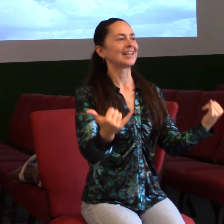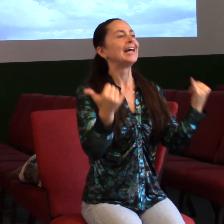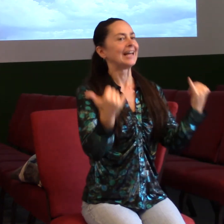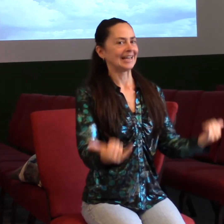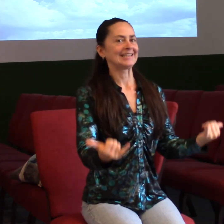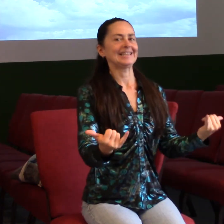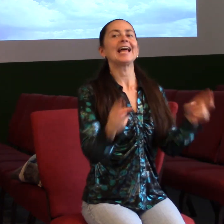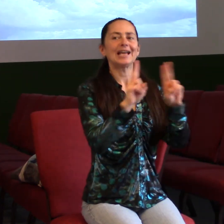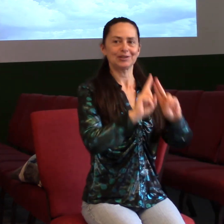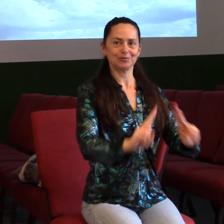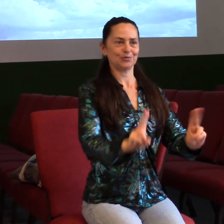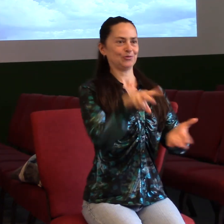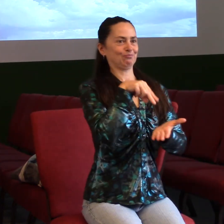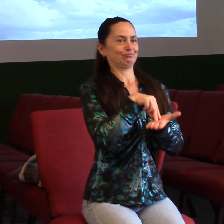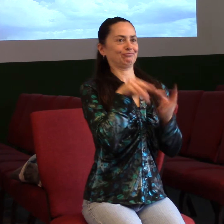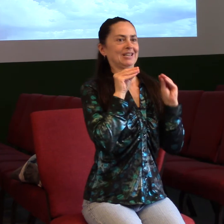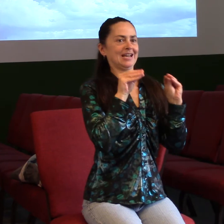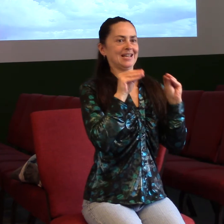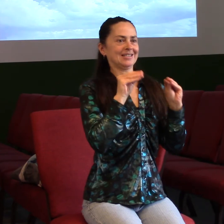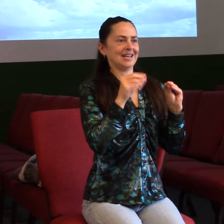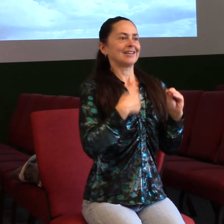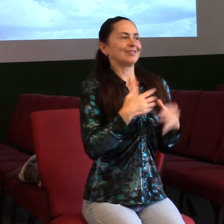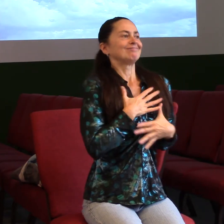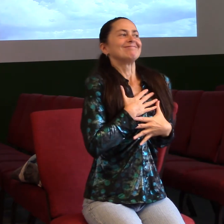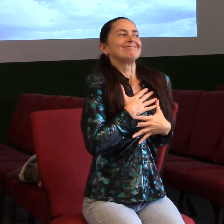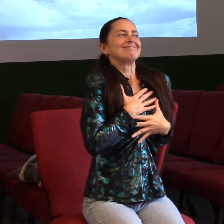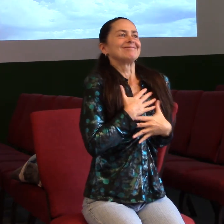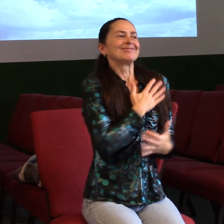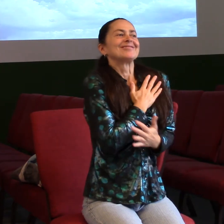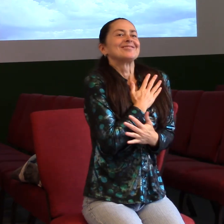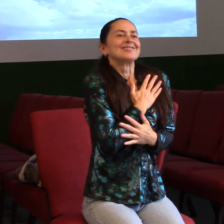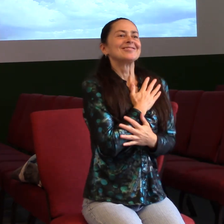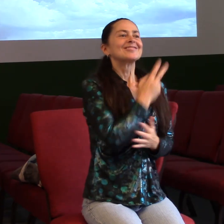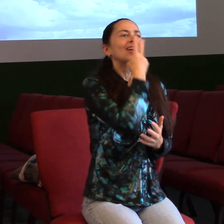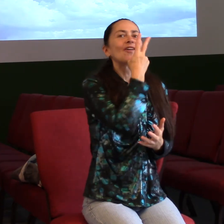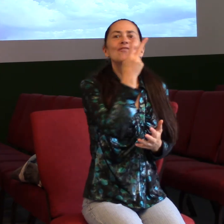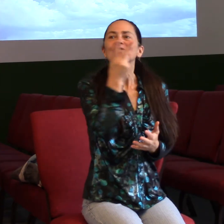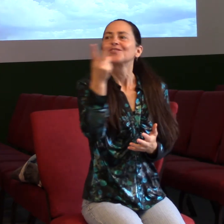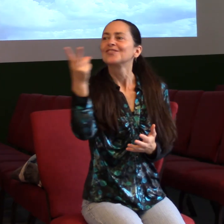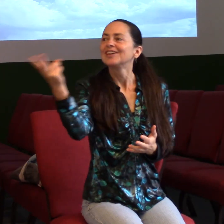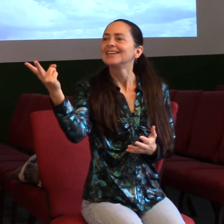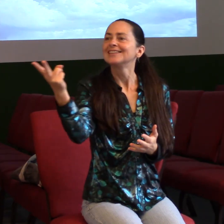je to pro mě fakt radost vidět známé tváře, i ty, co se mi pořád posmívají, Evžena a Bohušu.